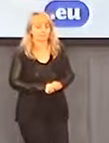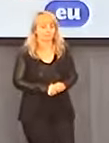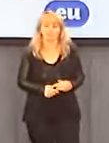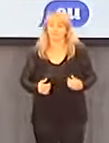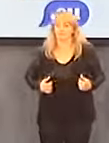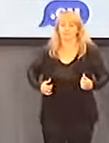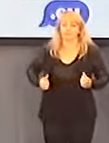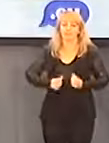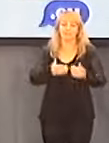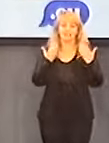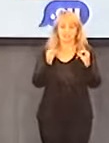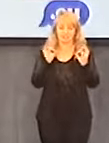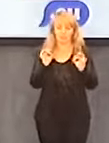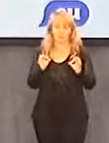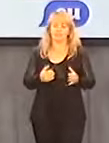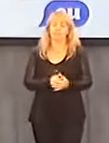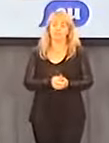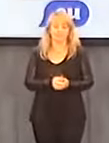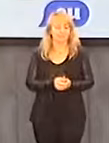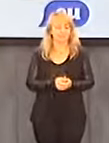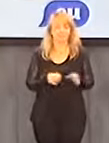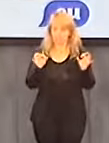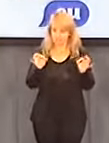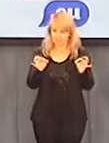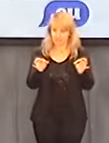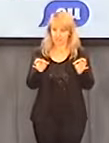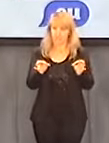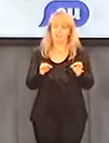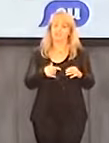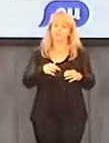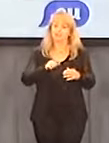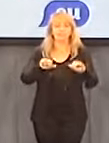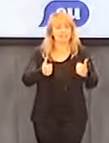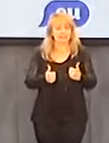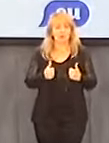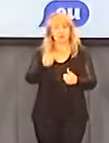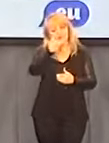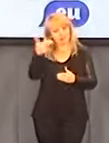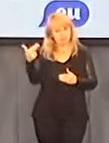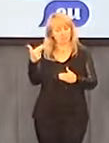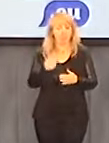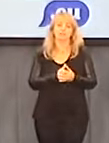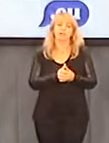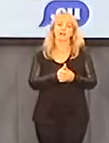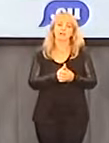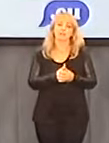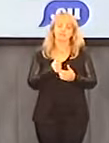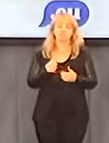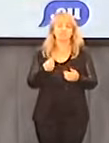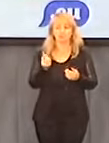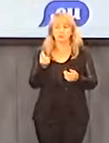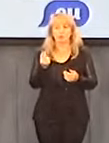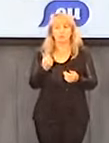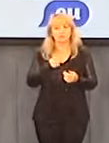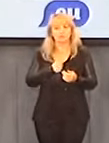Dzień dobry Państwu. Dzisiaj stały temat już od kilku tygodni, niestety bolesny